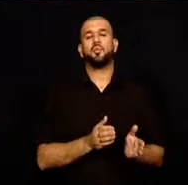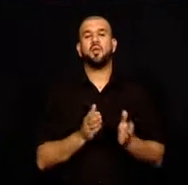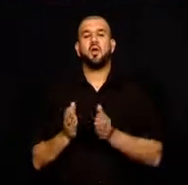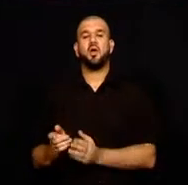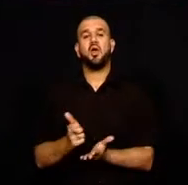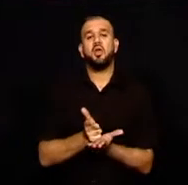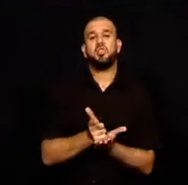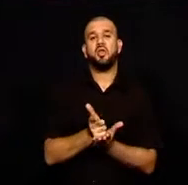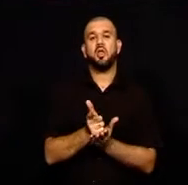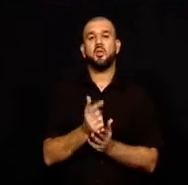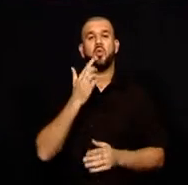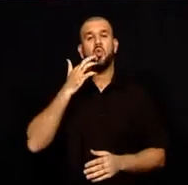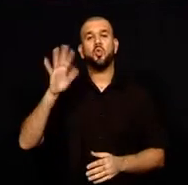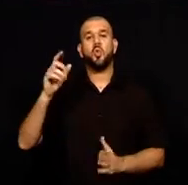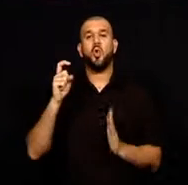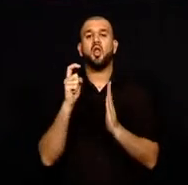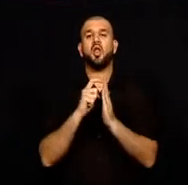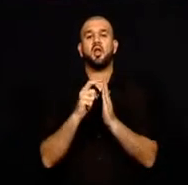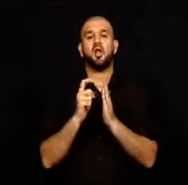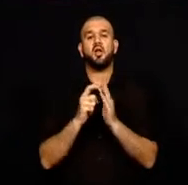Erkut Şahali'nin,